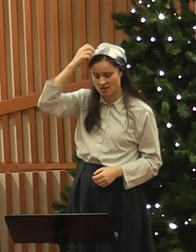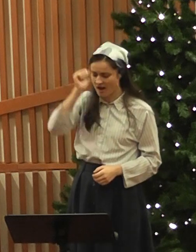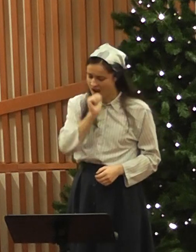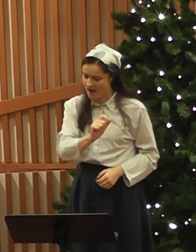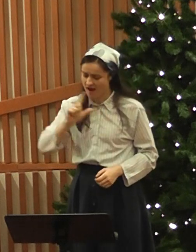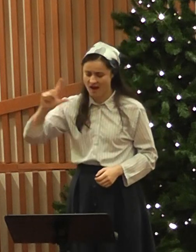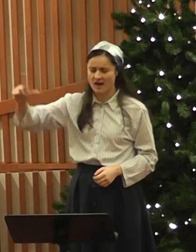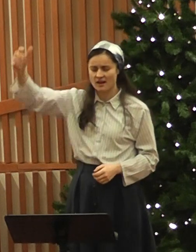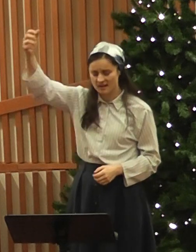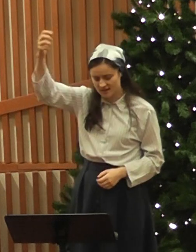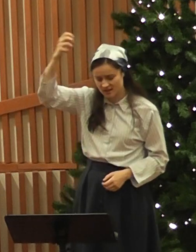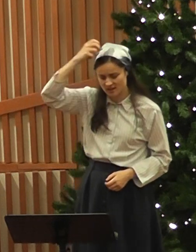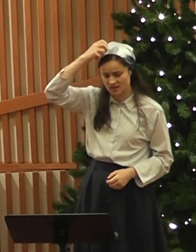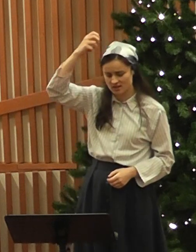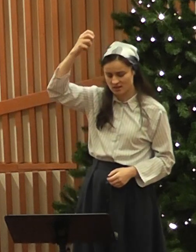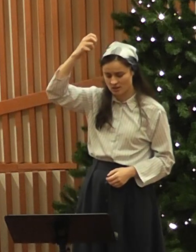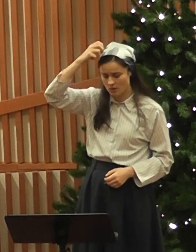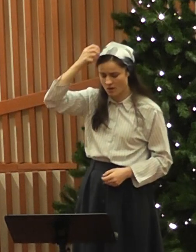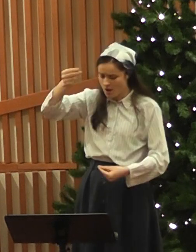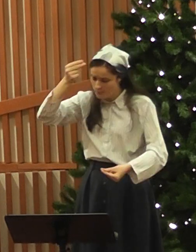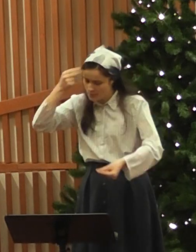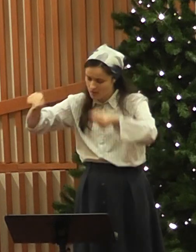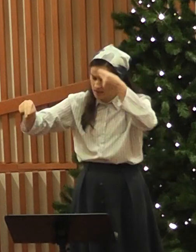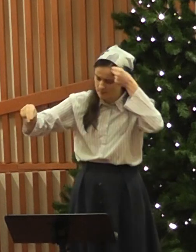Slavă ție, Rege al Regilor.